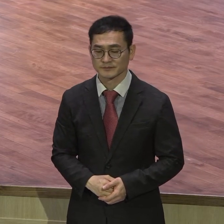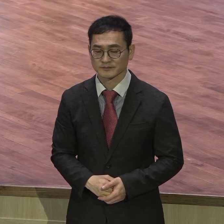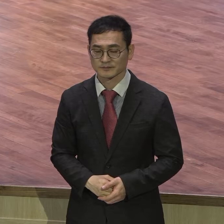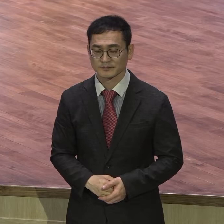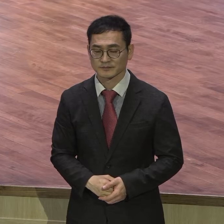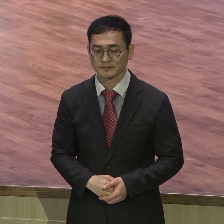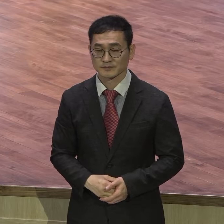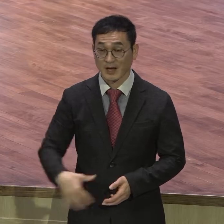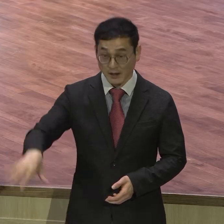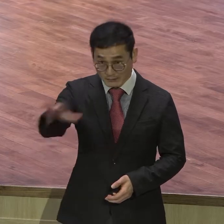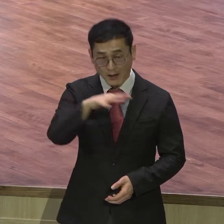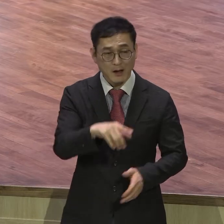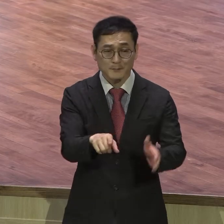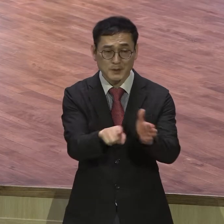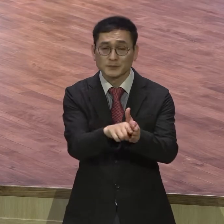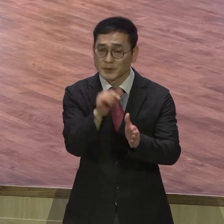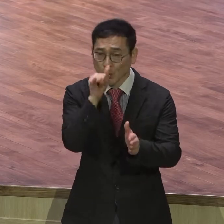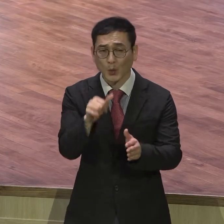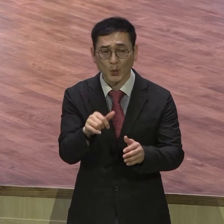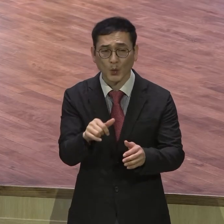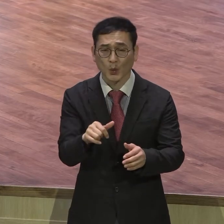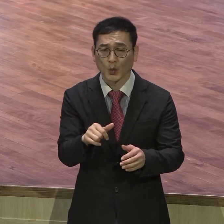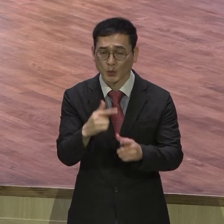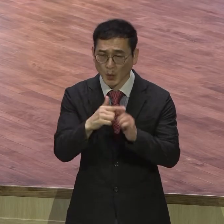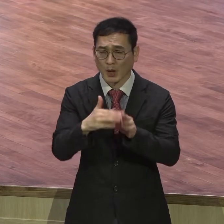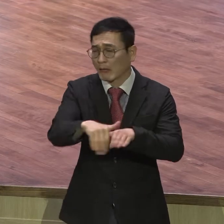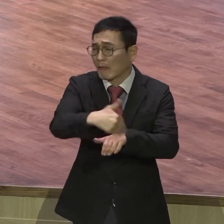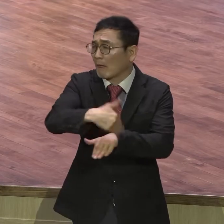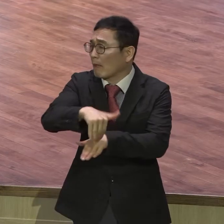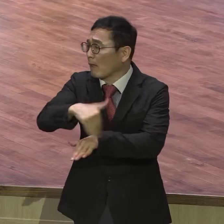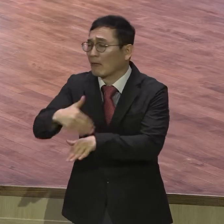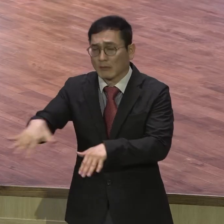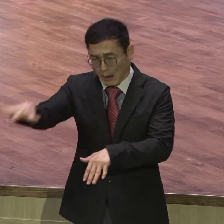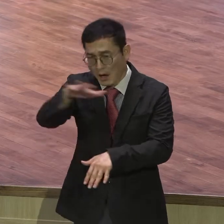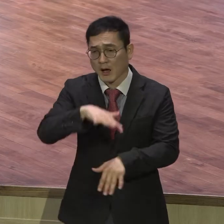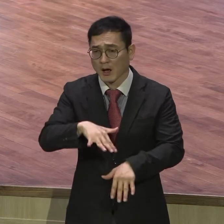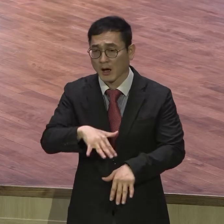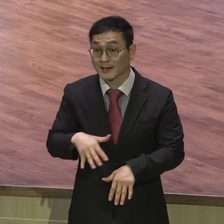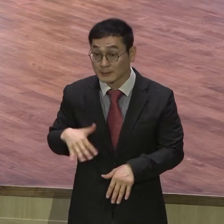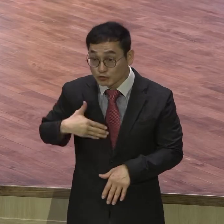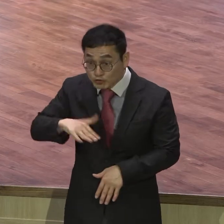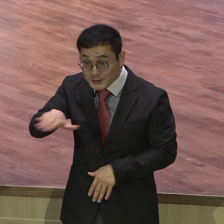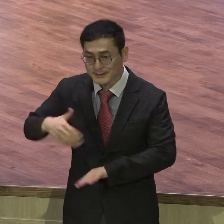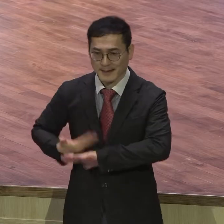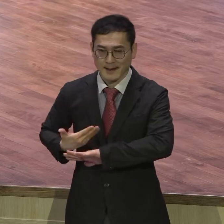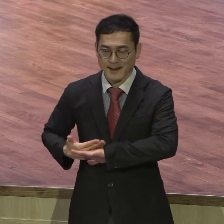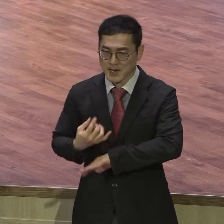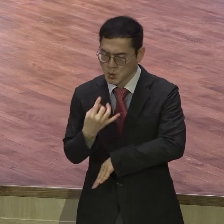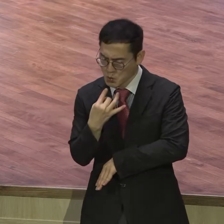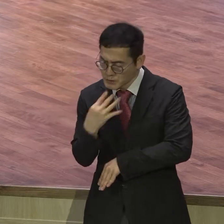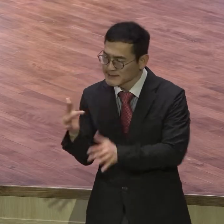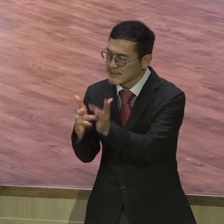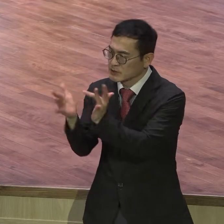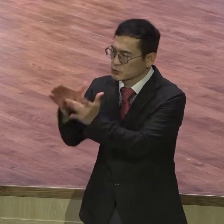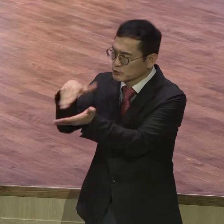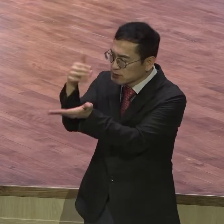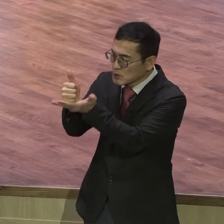믿음 가지고 다 종교생활을 해요. 우리는 오직 오직 오직 오직 예수를 믿는 믿음이